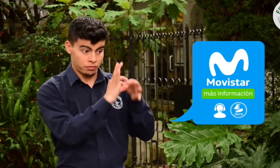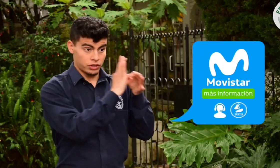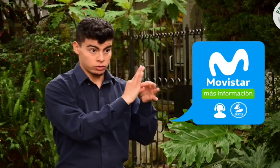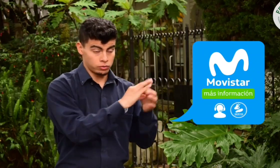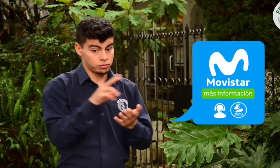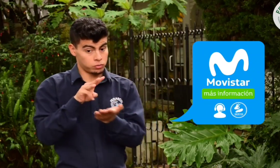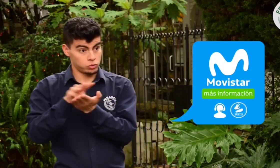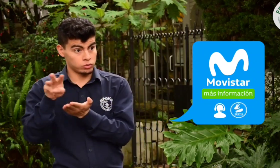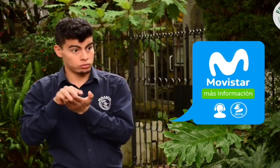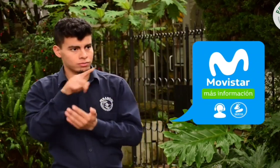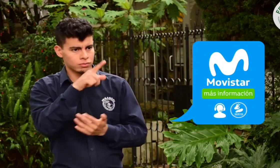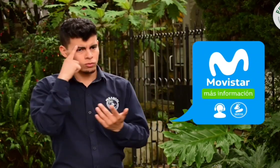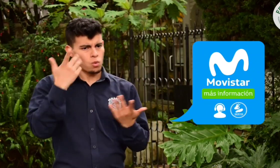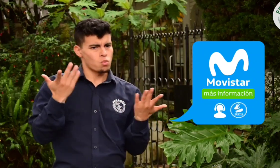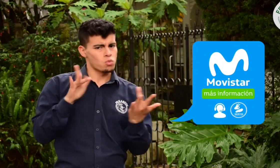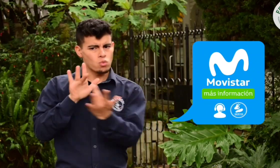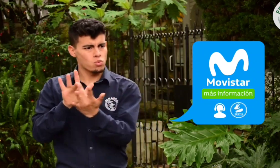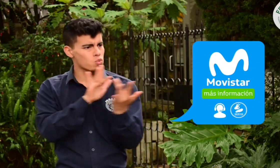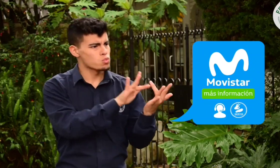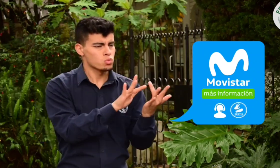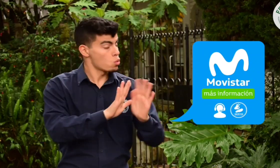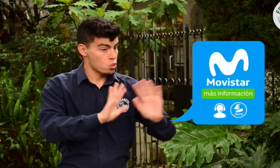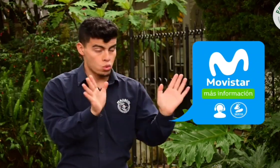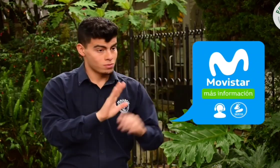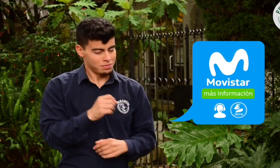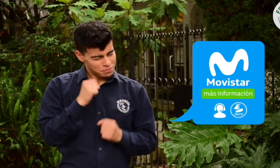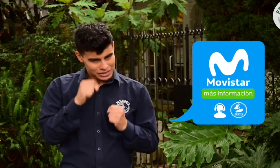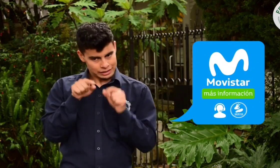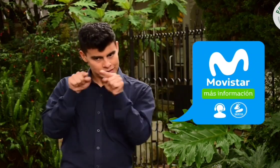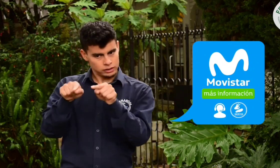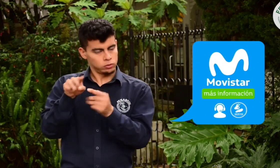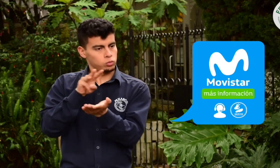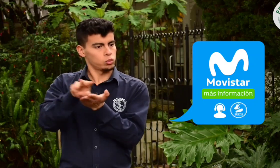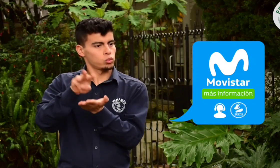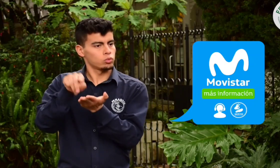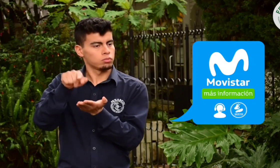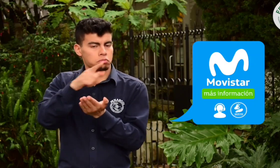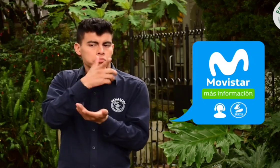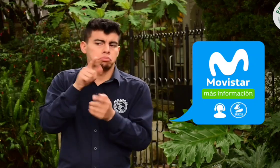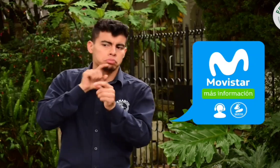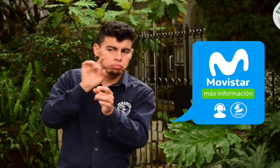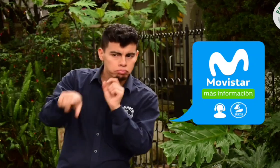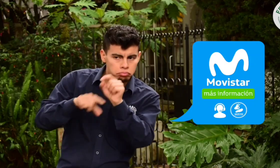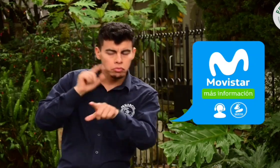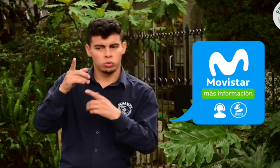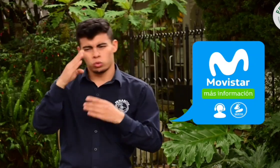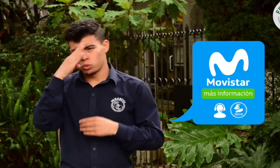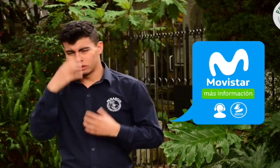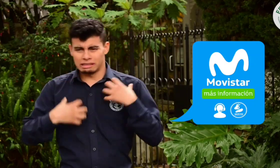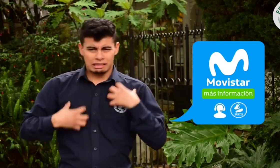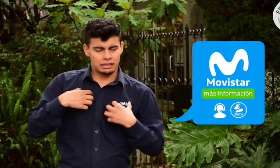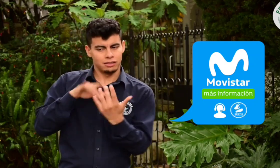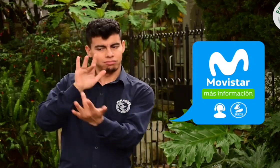si bien es un trabajo mancomunado entre Penascol y Movistar, las preguntas deben dirigirse a Movistar, quién es el operador de tus servicios.